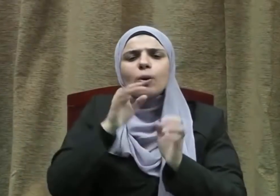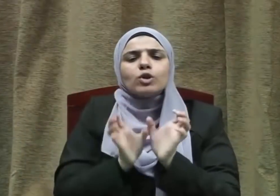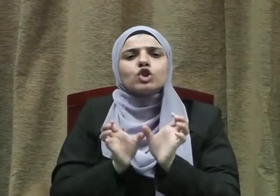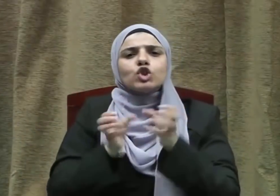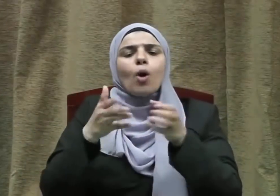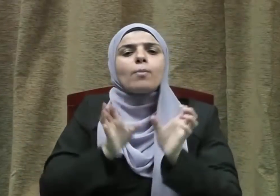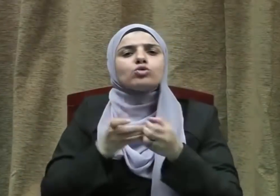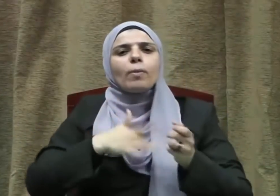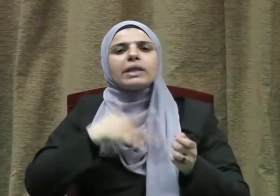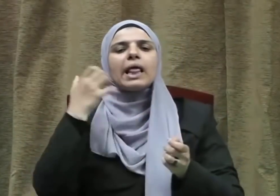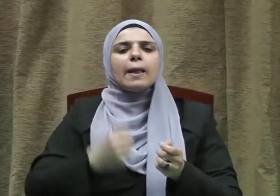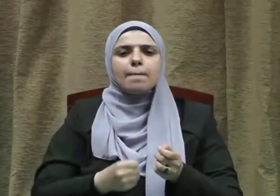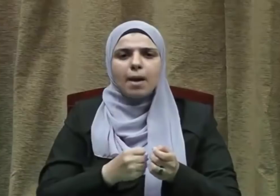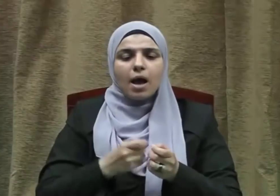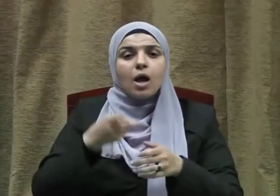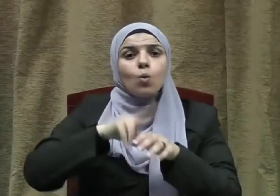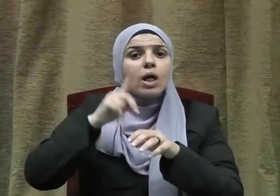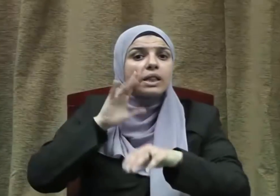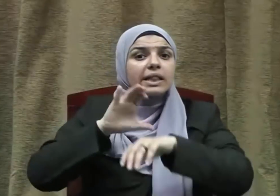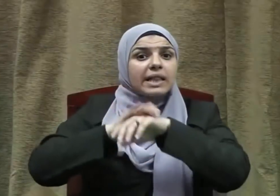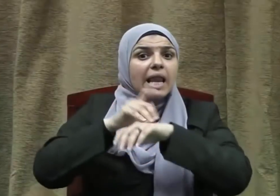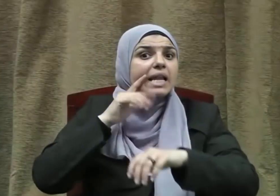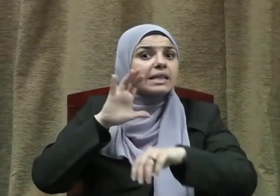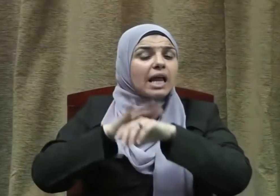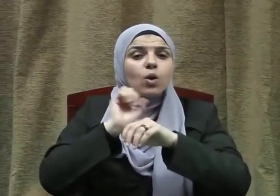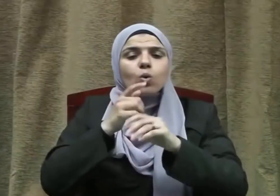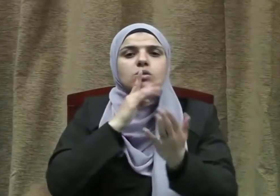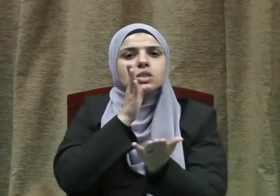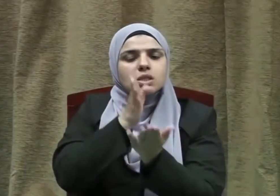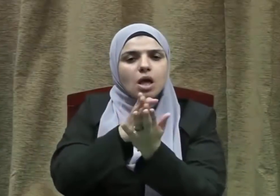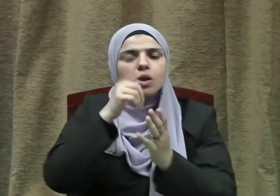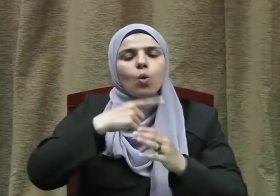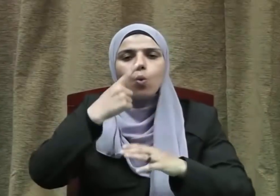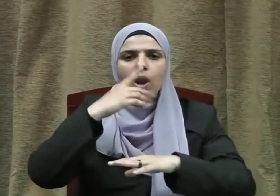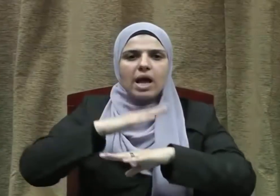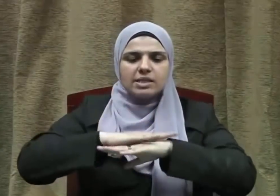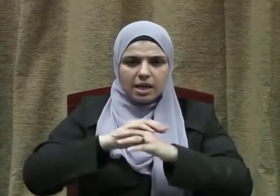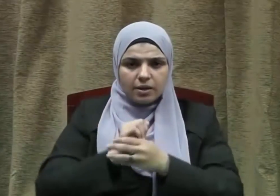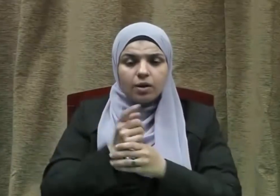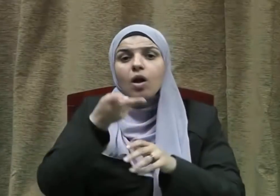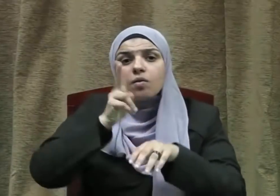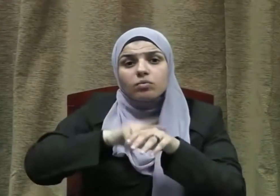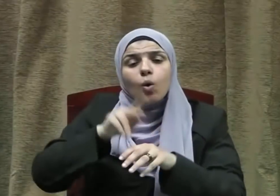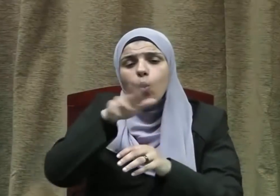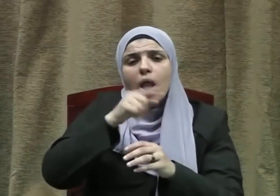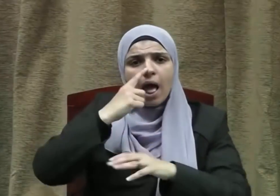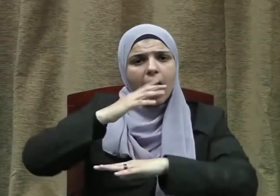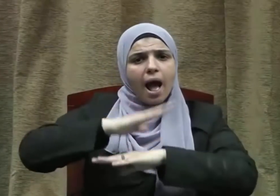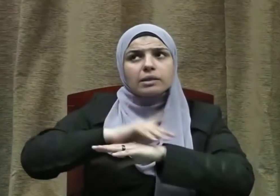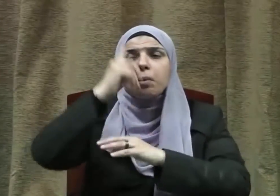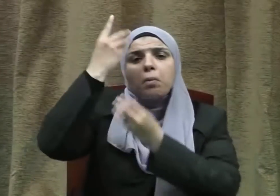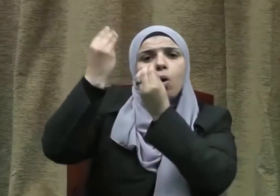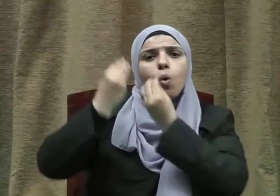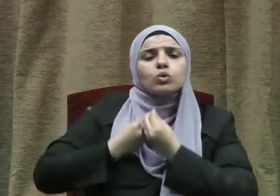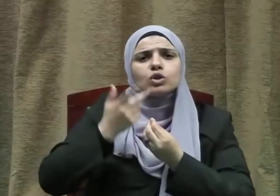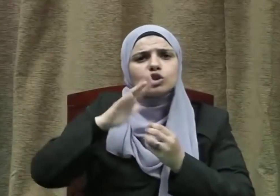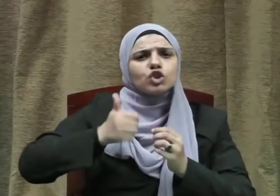شعب الإيمان ودليلا من دلائل الصدق والإحسان فهو أدب رباني جليل